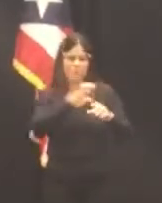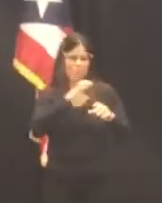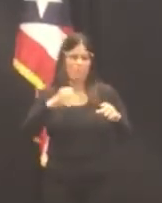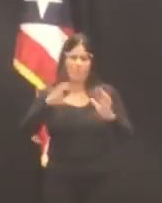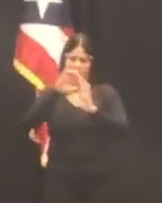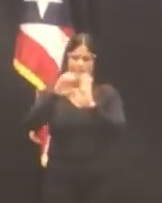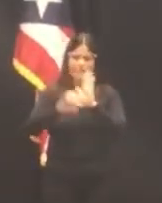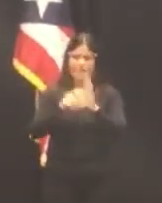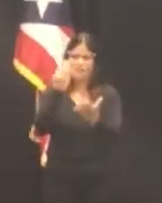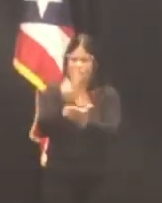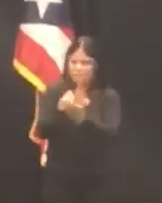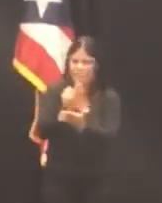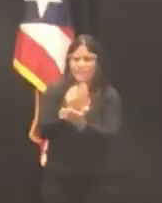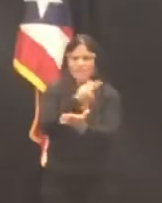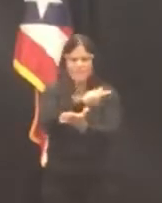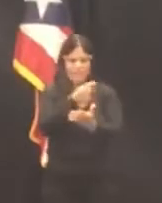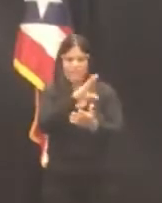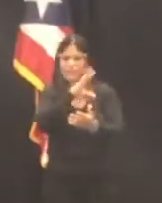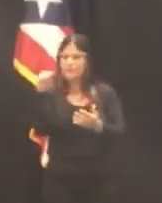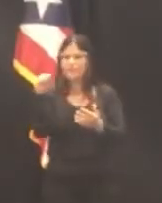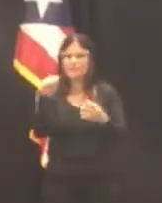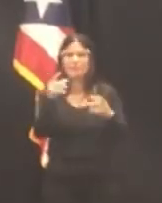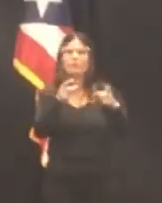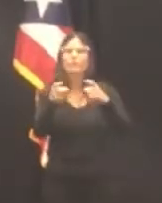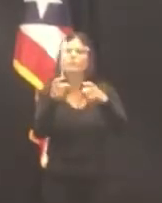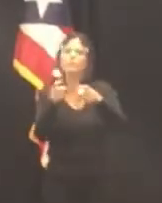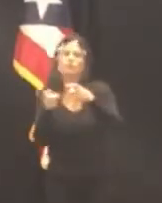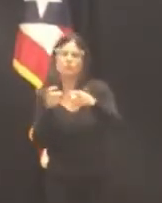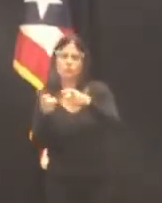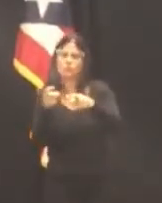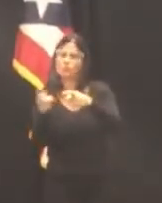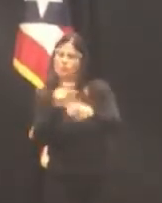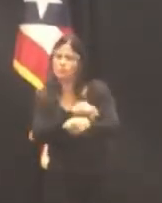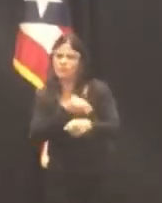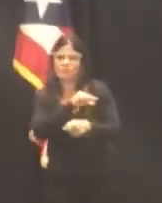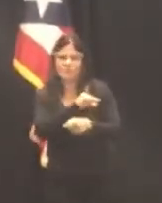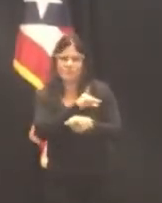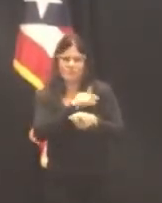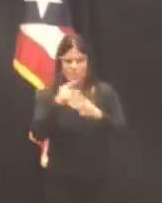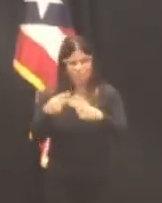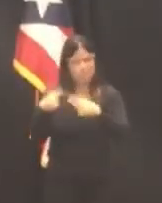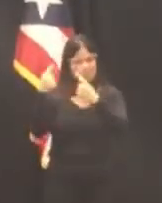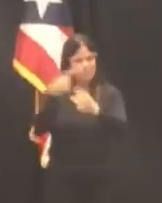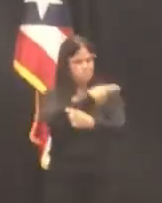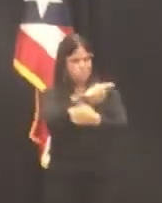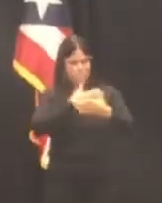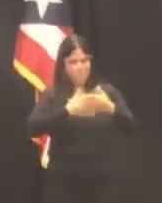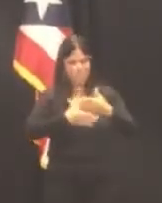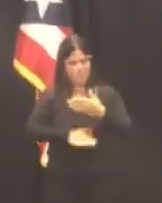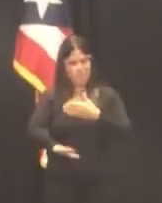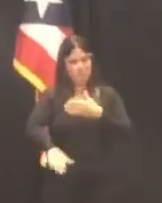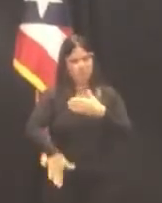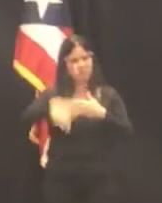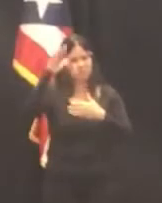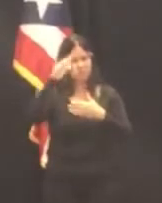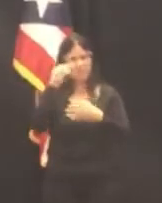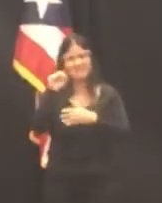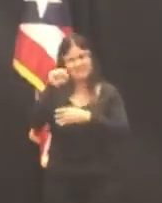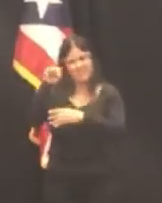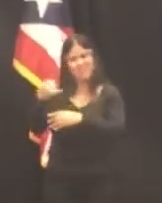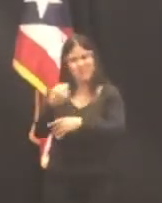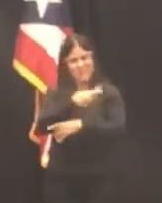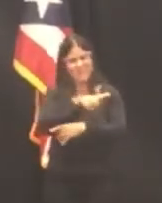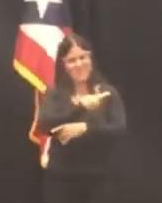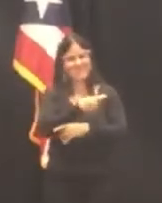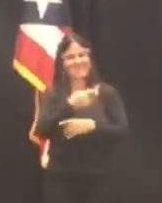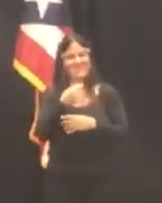de Finanzas y de Control de Calidad. Lucena Zavala es nacido y criado en San Juan de Puerto Rico, casado con la